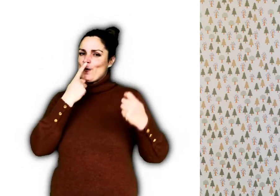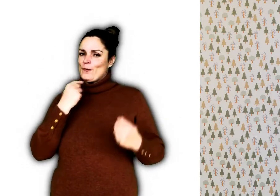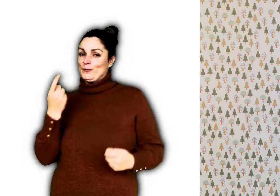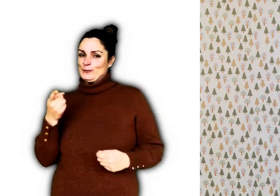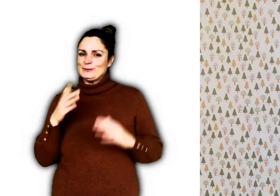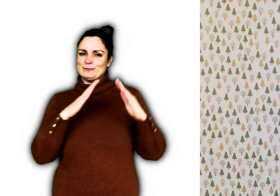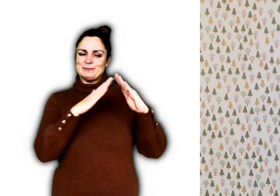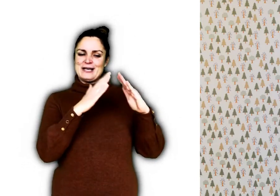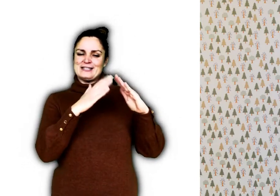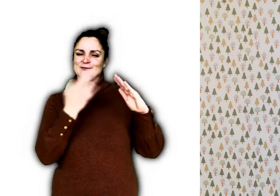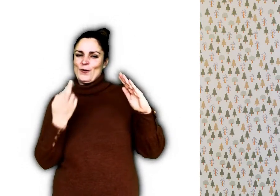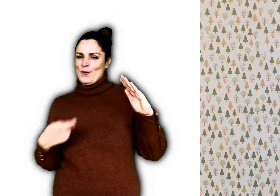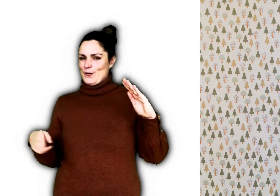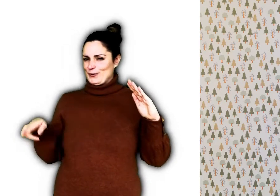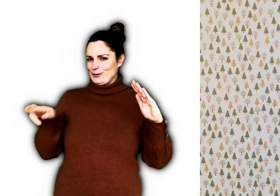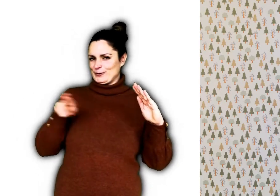elle.